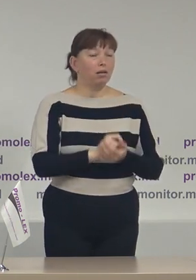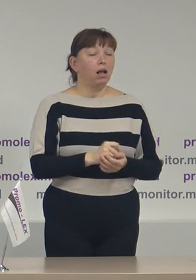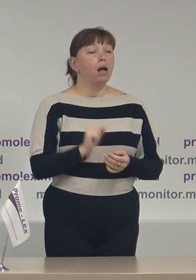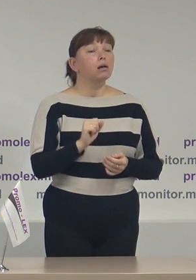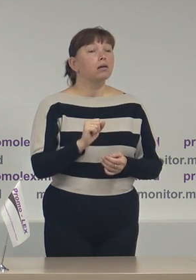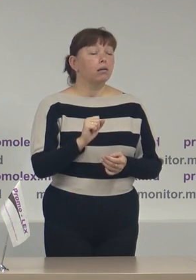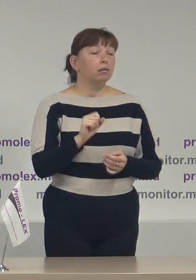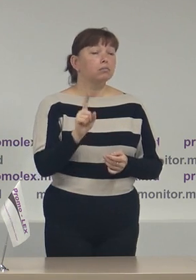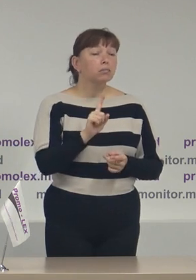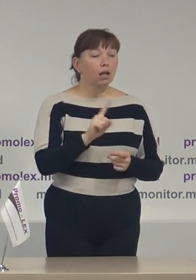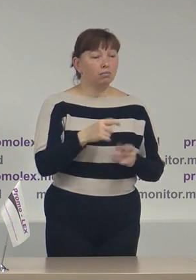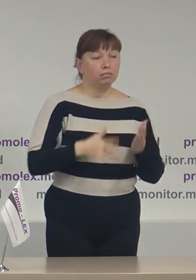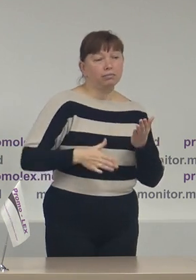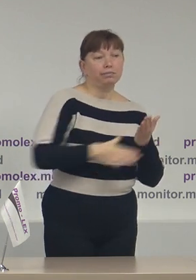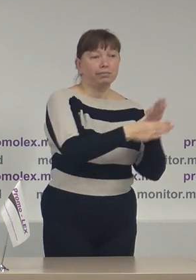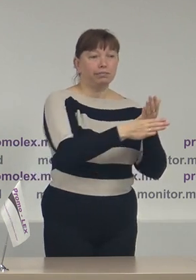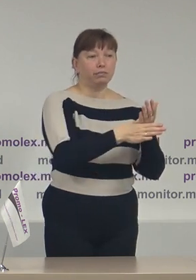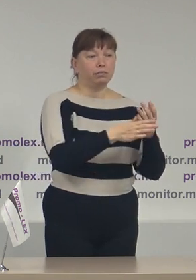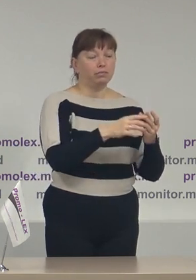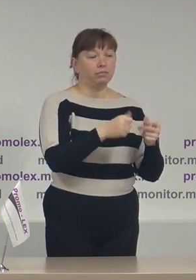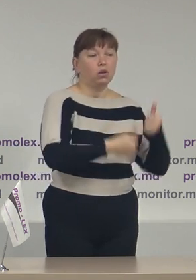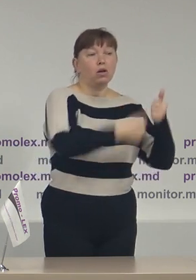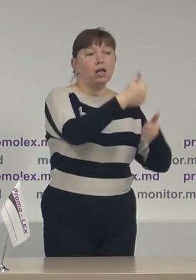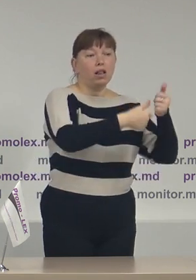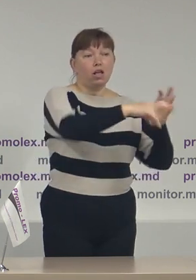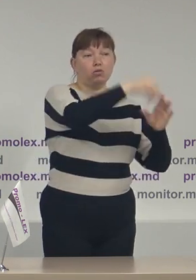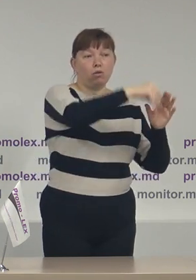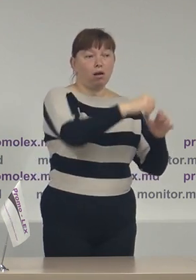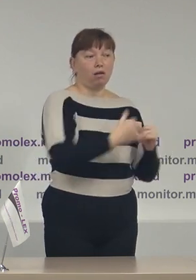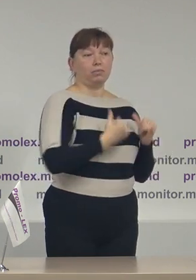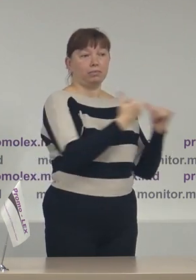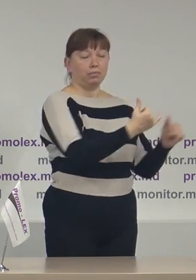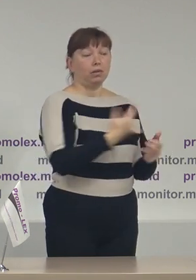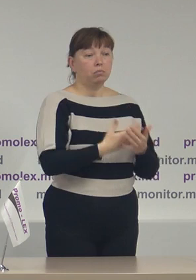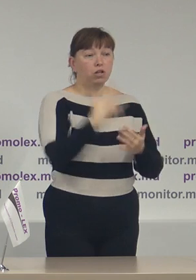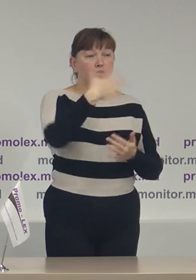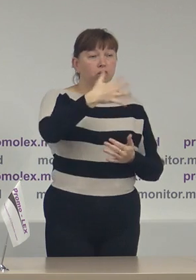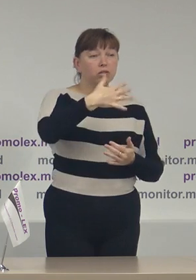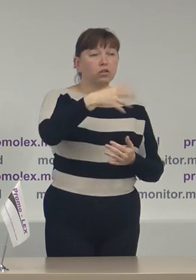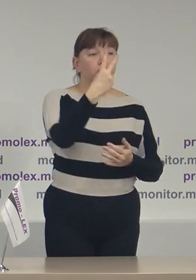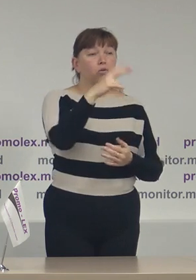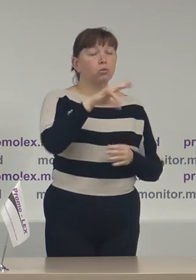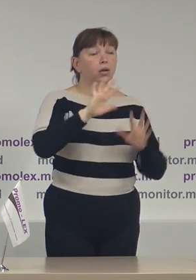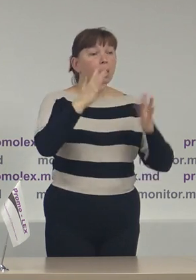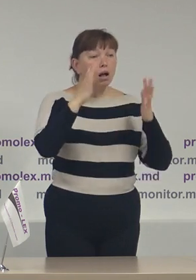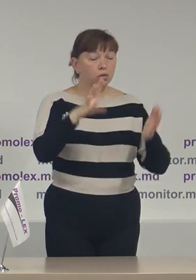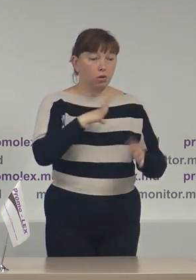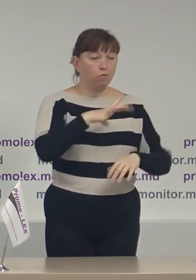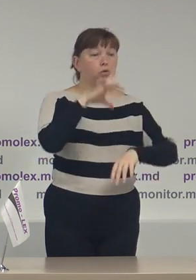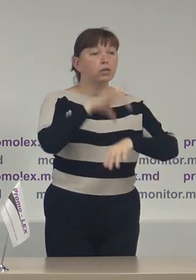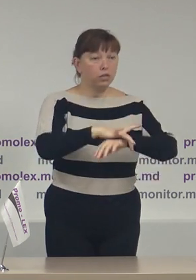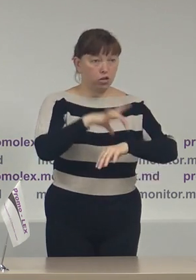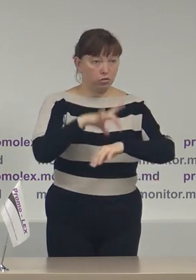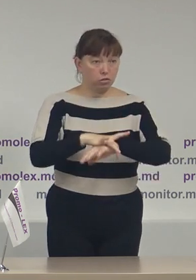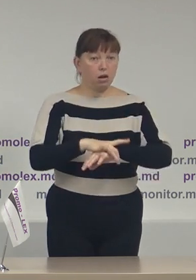anumii pentru a face campaniei pentru anumiți concurenți electorale. Cel puțin 52 de cazuri înregistrate de observatorii